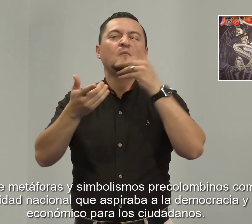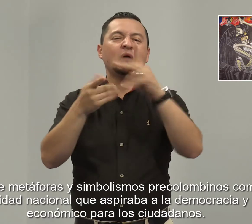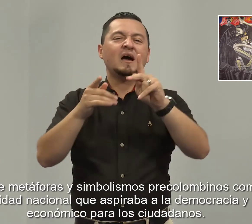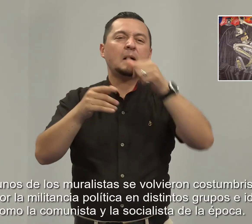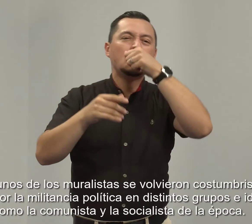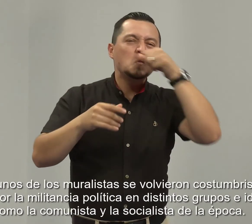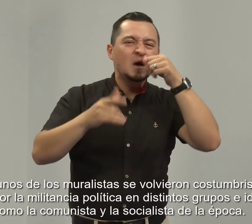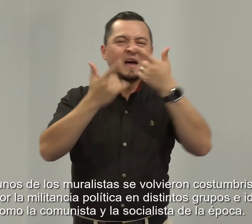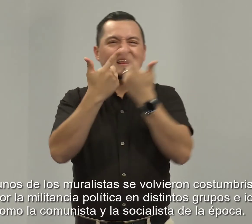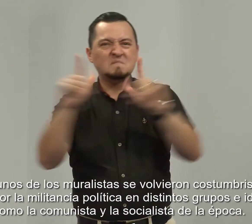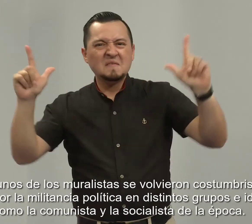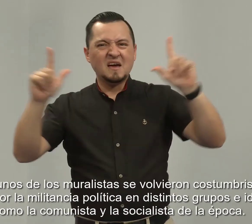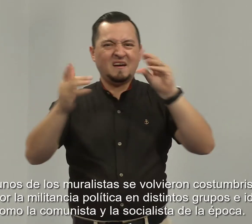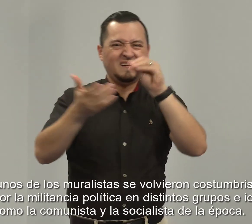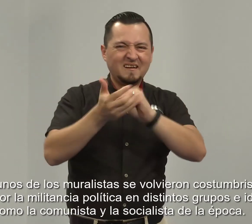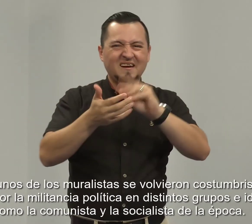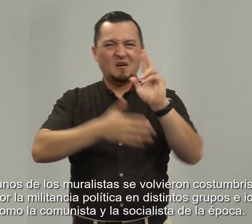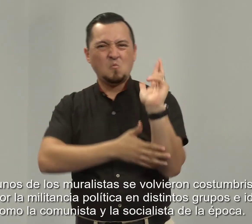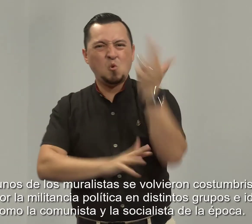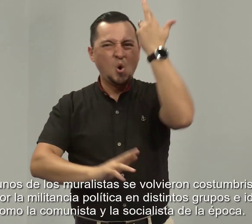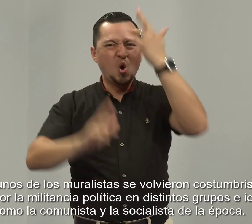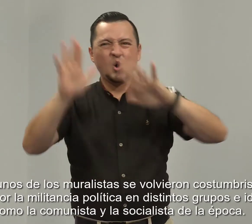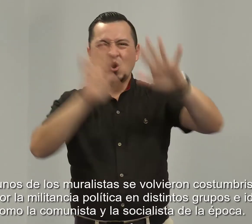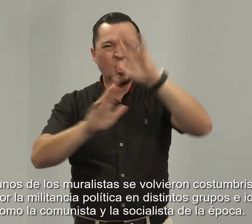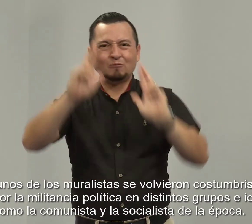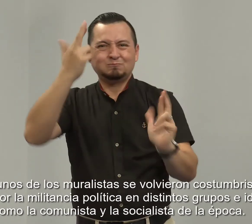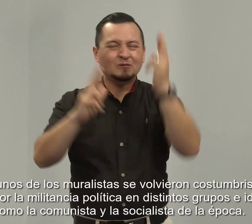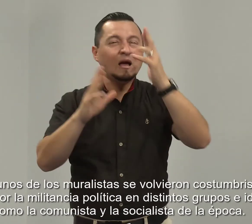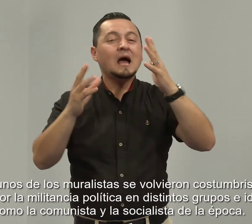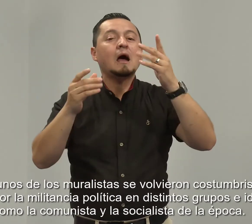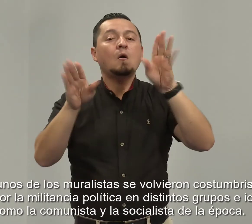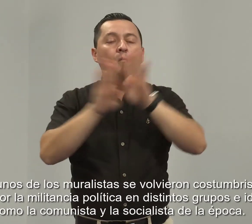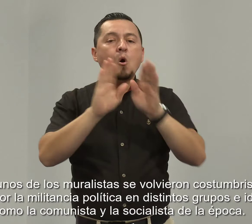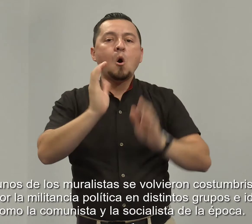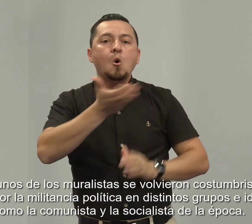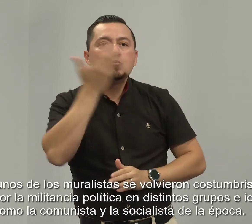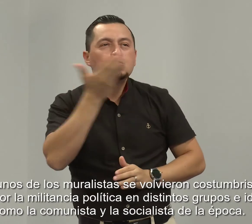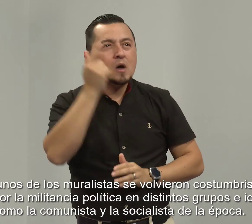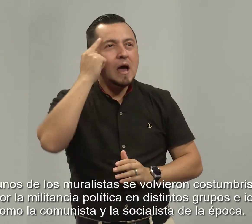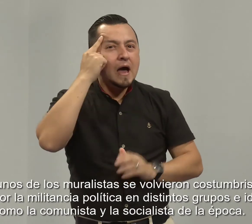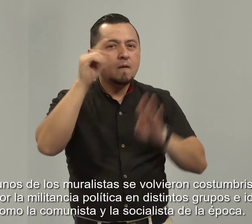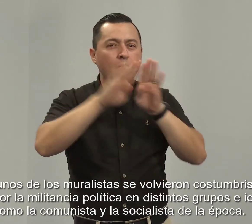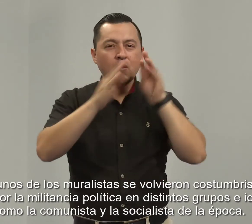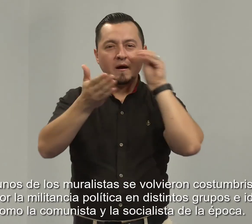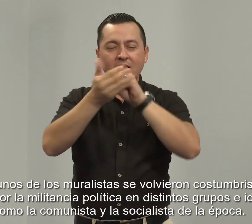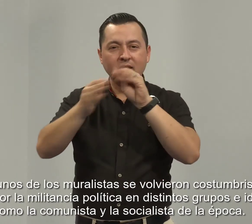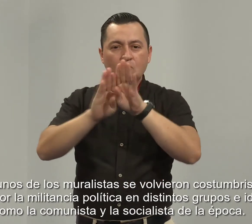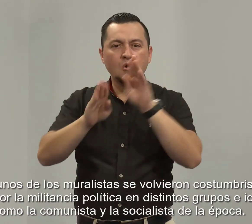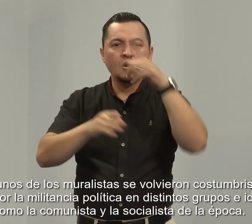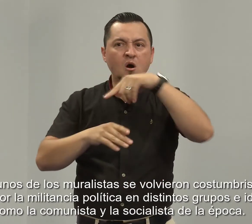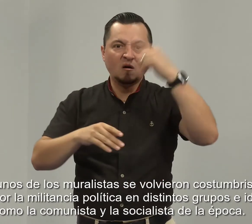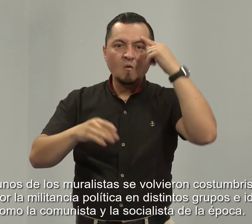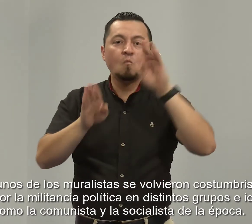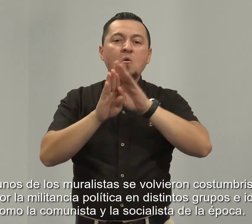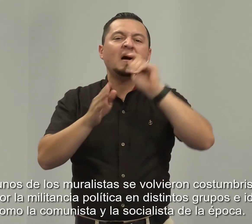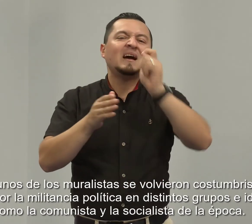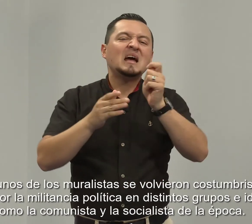ciudadanos. Si bien algunos de los muralistas se volvieron costumbristas, otros apostaron por la militancia política en distintos grupos e